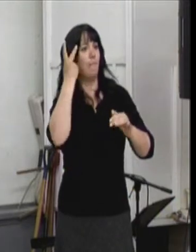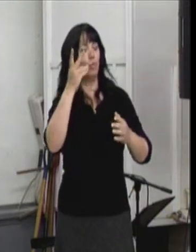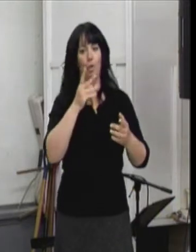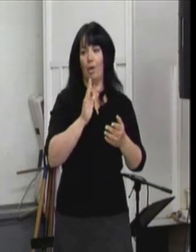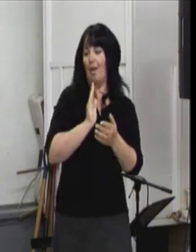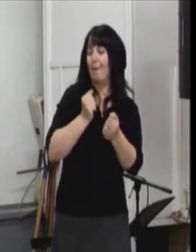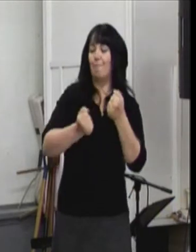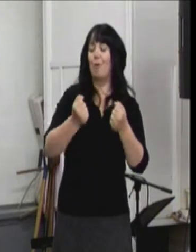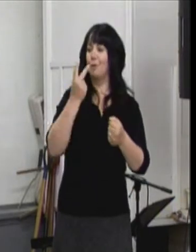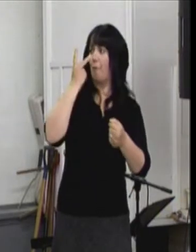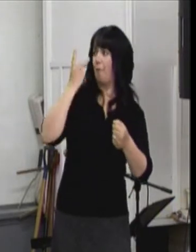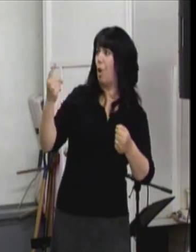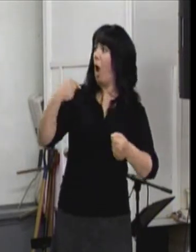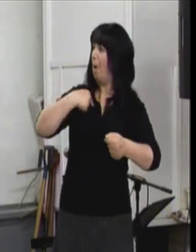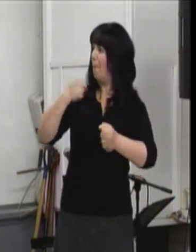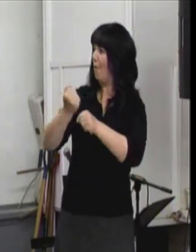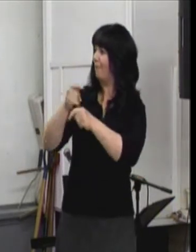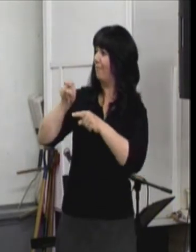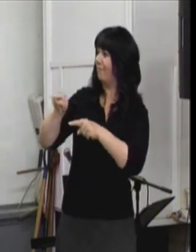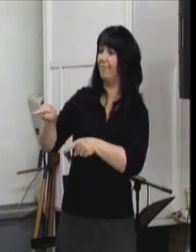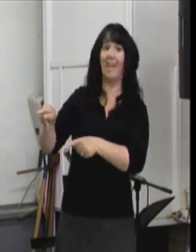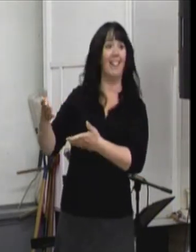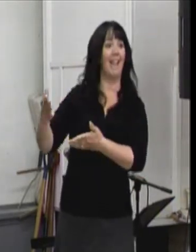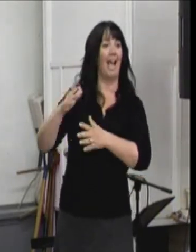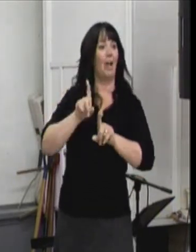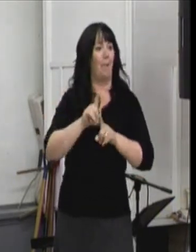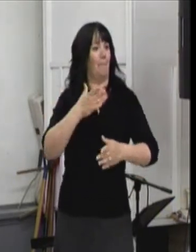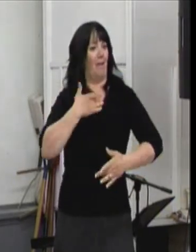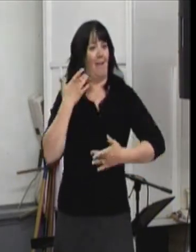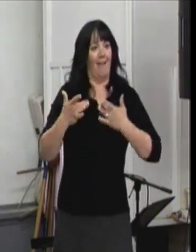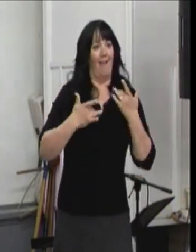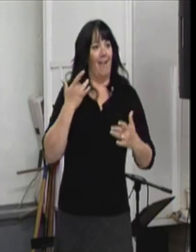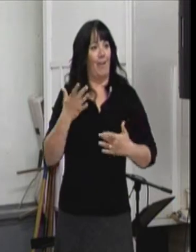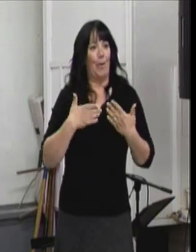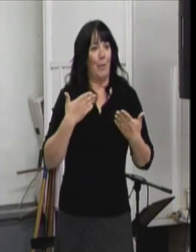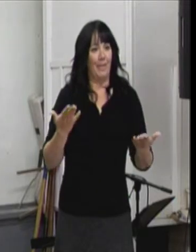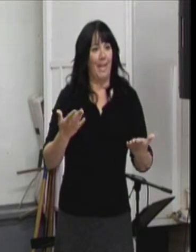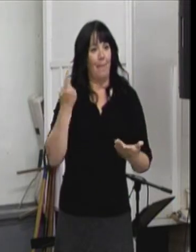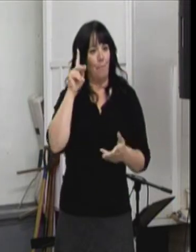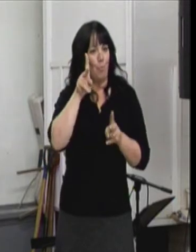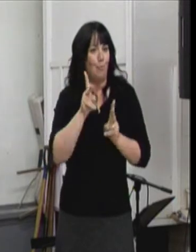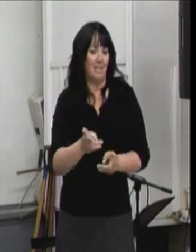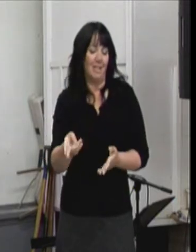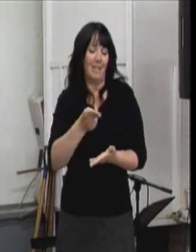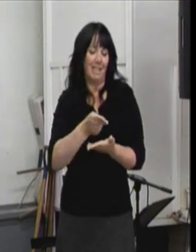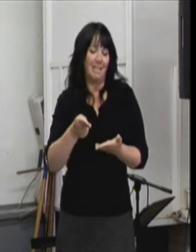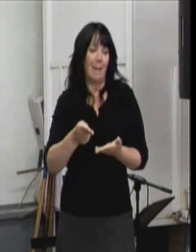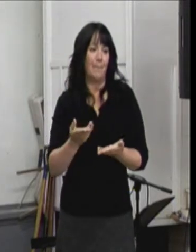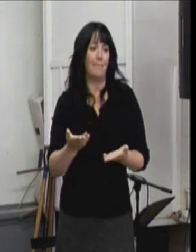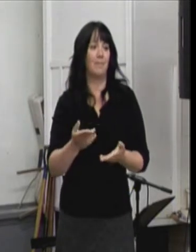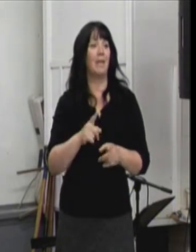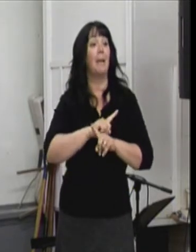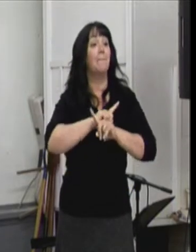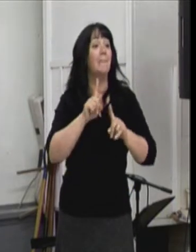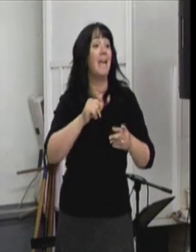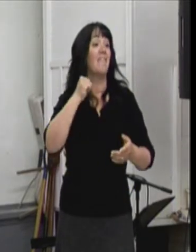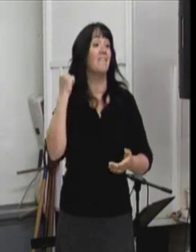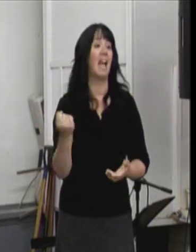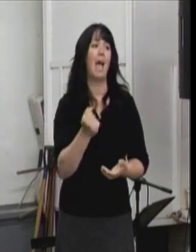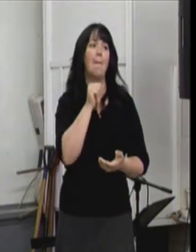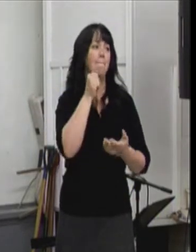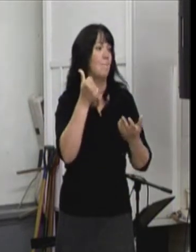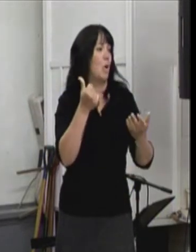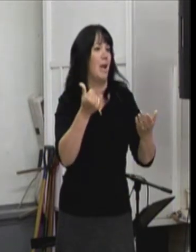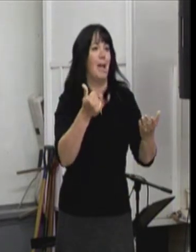maison, puis ils vont dire « Ah, c'est nous autres qui fait ça. » Ça fait donc que c'est très valorisant. Puis c'est de là qu'on n pas plus de